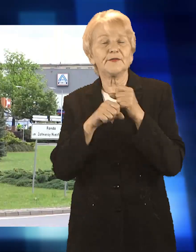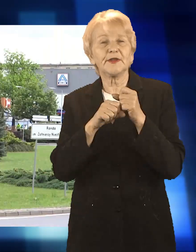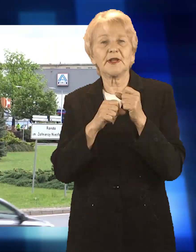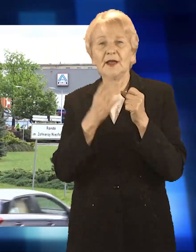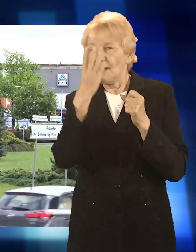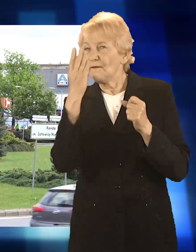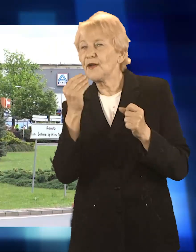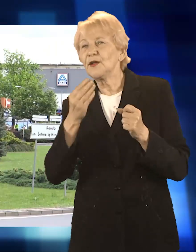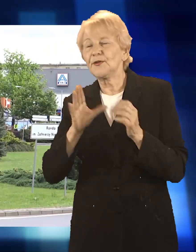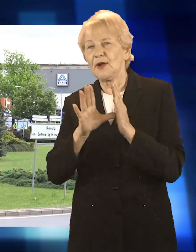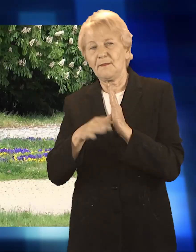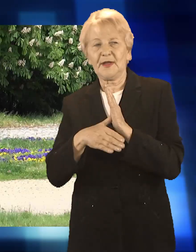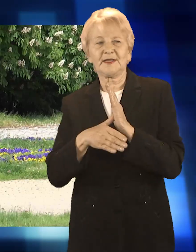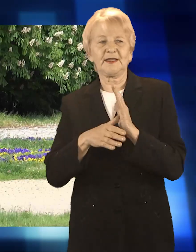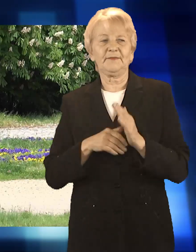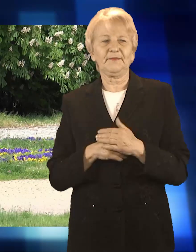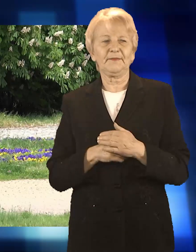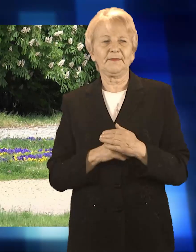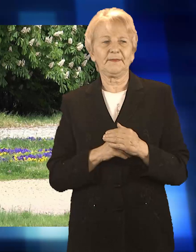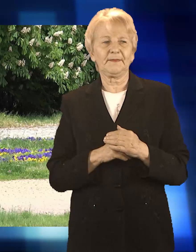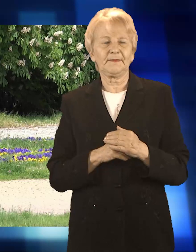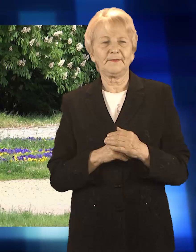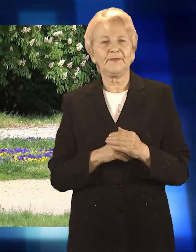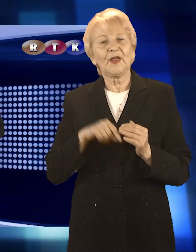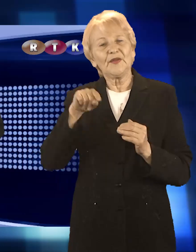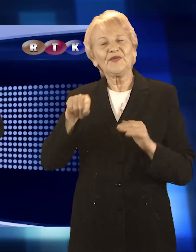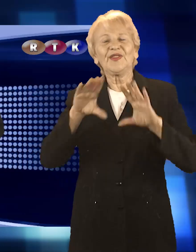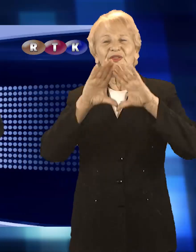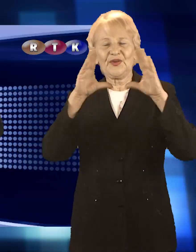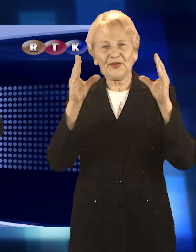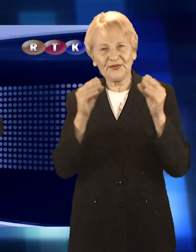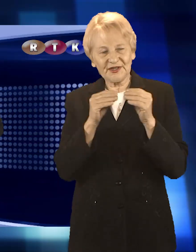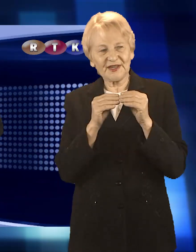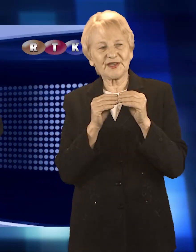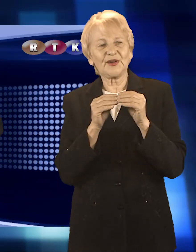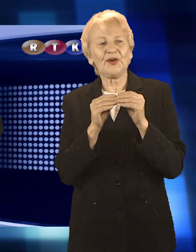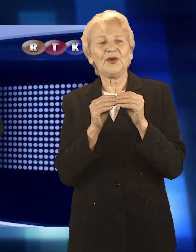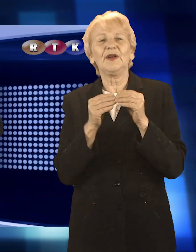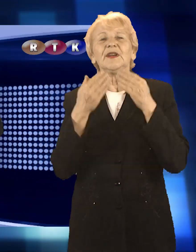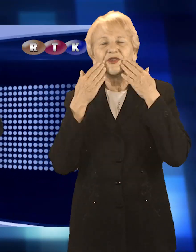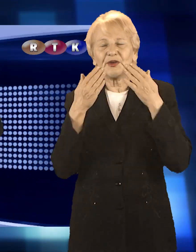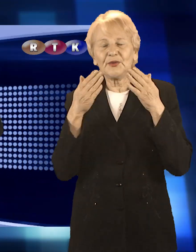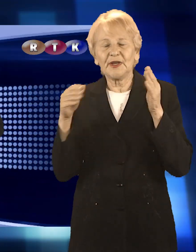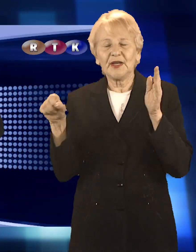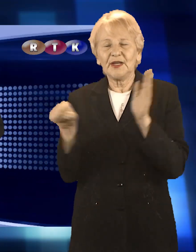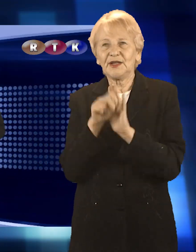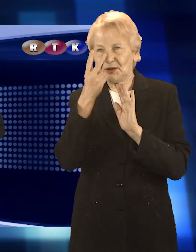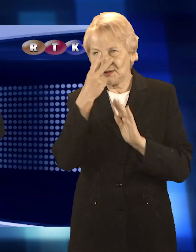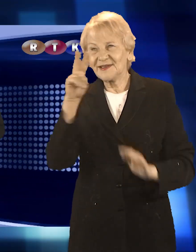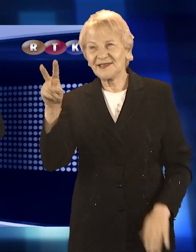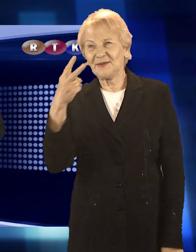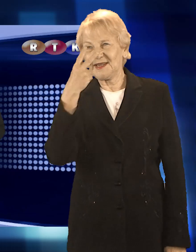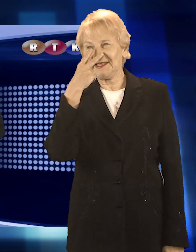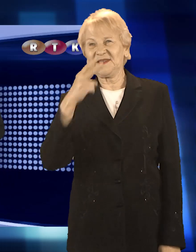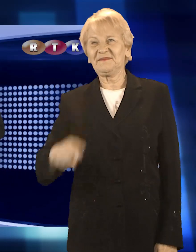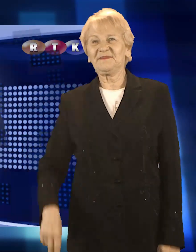nasadzeń, pielęgnację roślin czy koszenie trawników. To wszystko, co dziś dla Państwa przygotowaliśmy. Dziękuję za